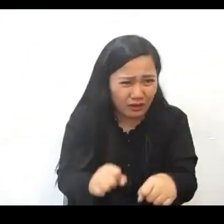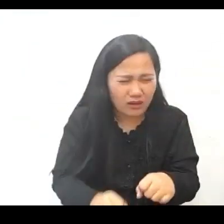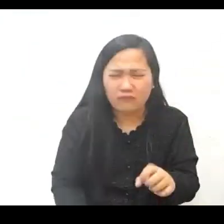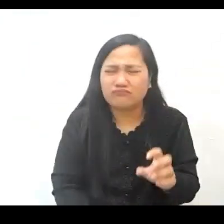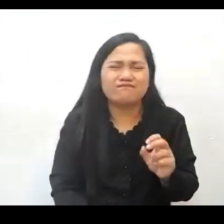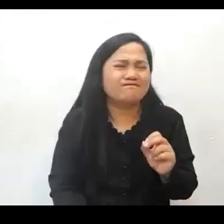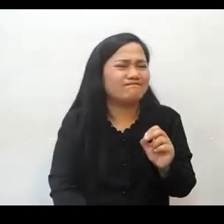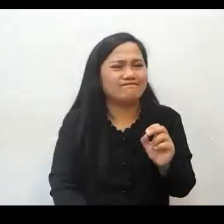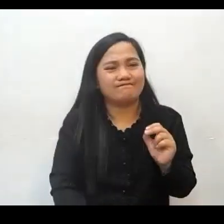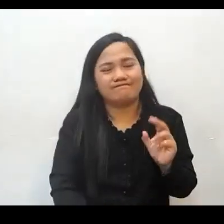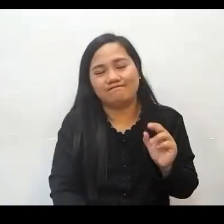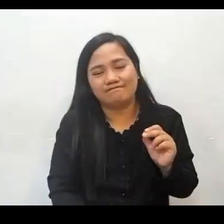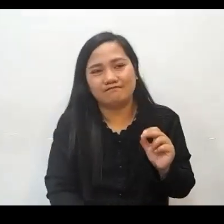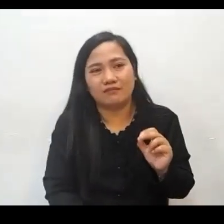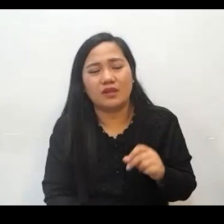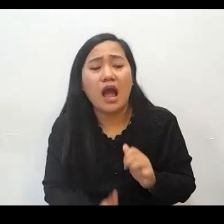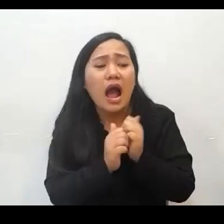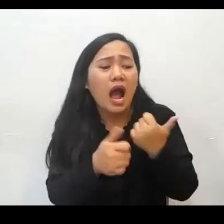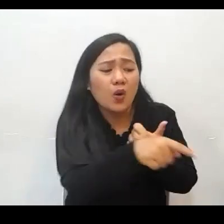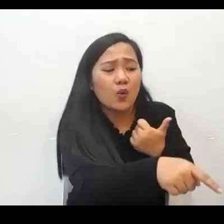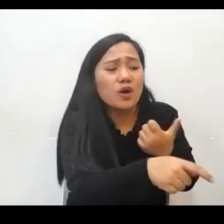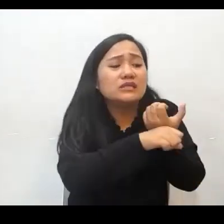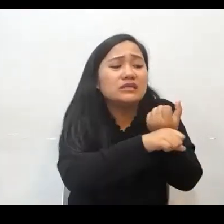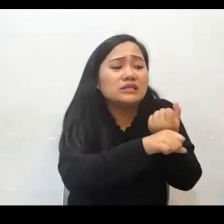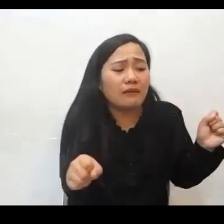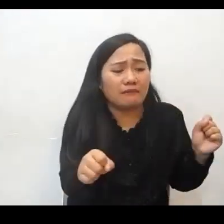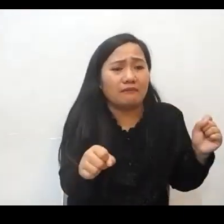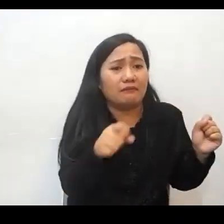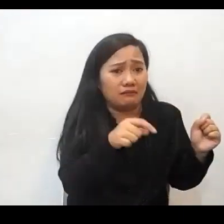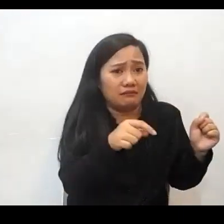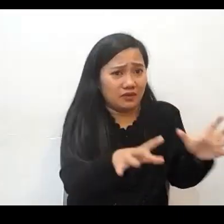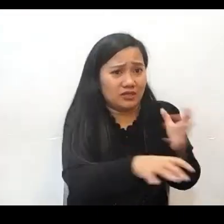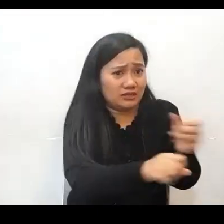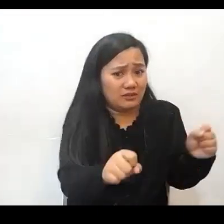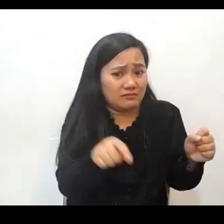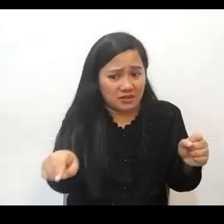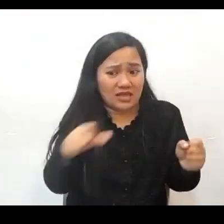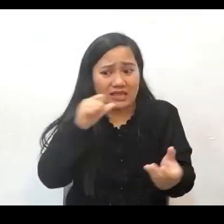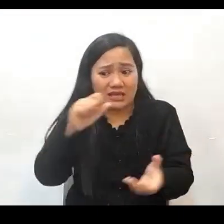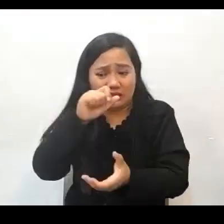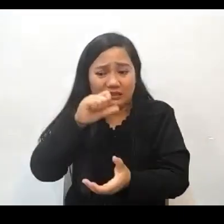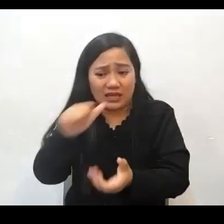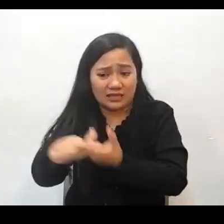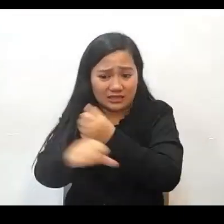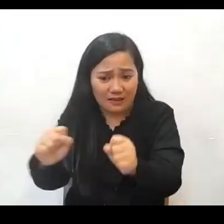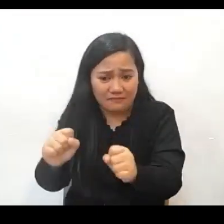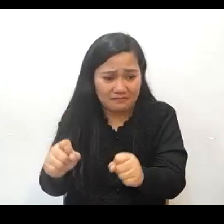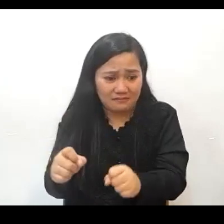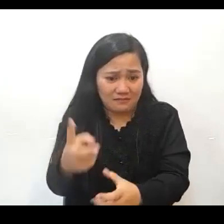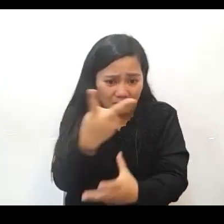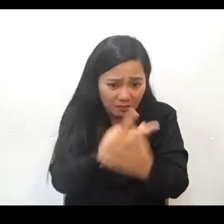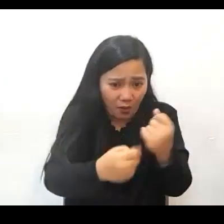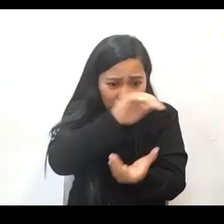married unsaved person? Na paano mangyayari na yung taong ligtas ay mag-aasawa ng taong hindi ligtas? It's impossible. Impossible yun.